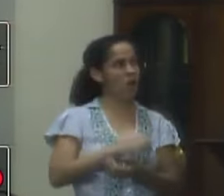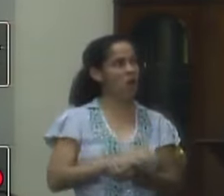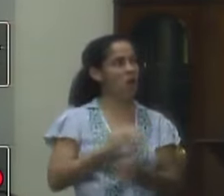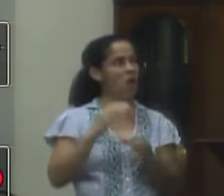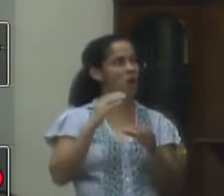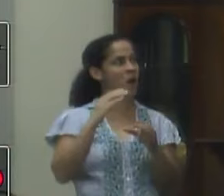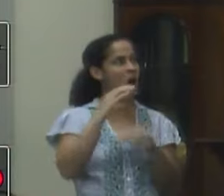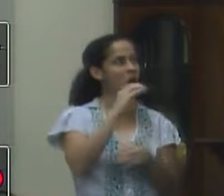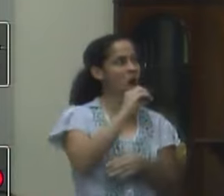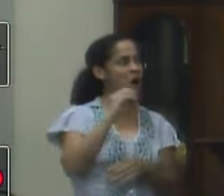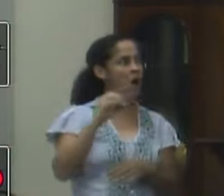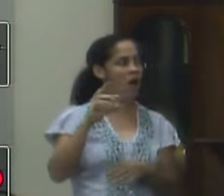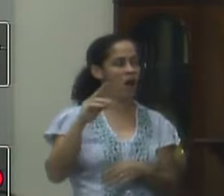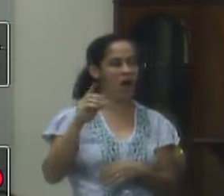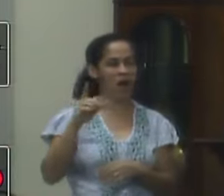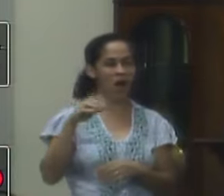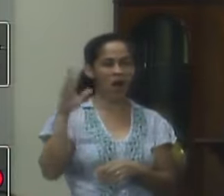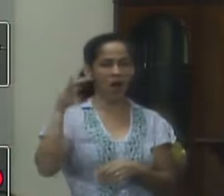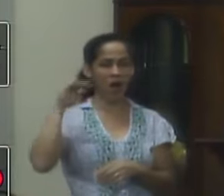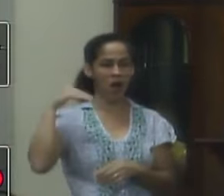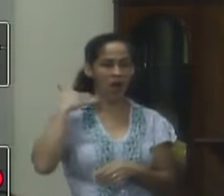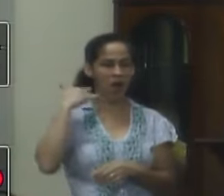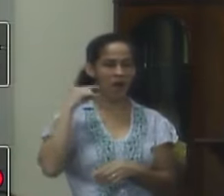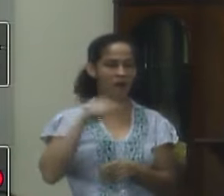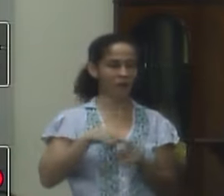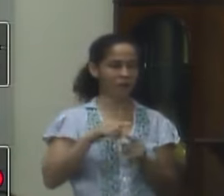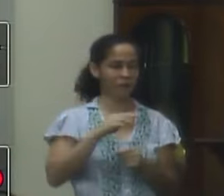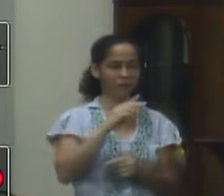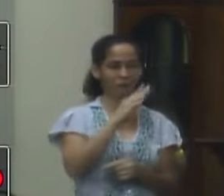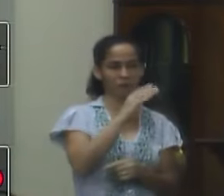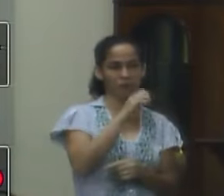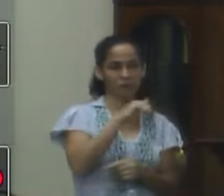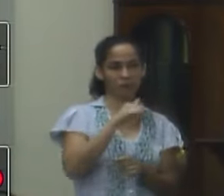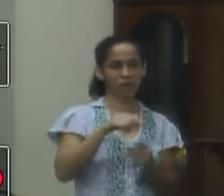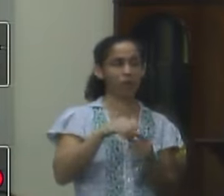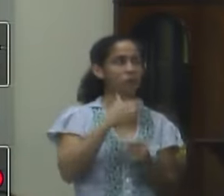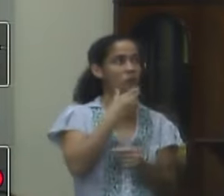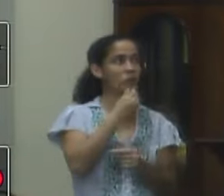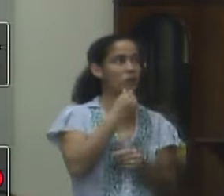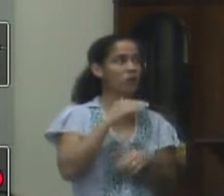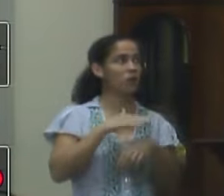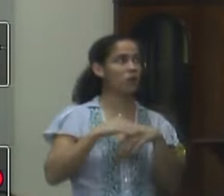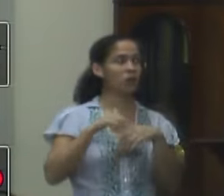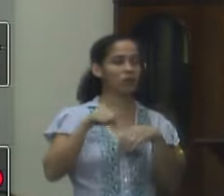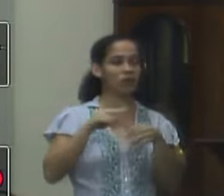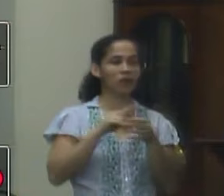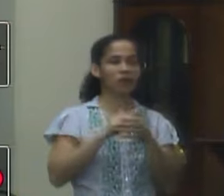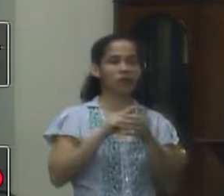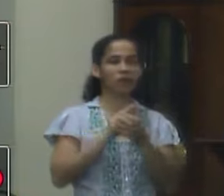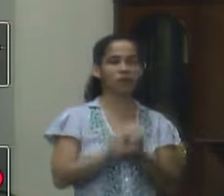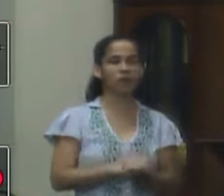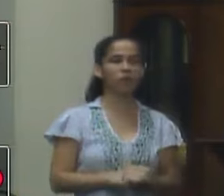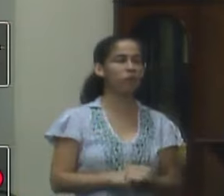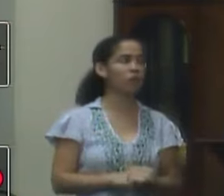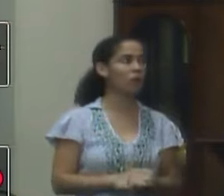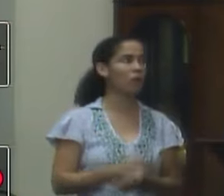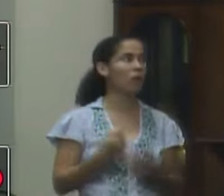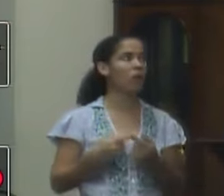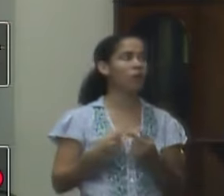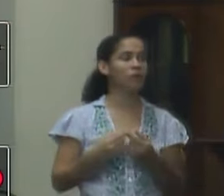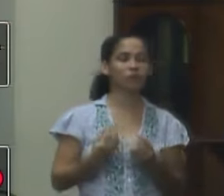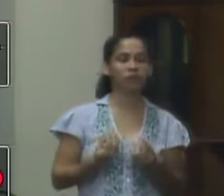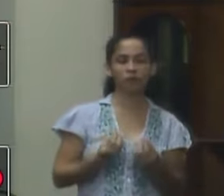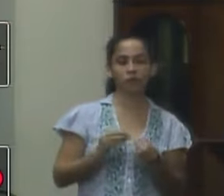coordenador do DENIT em Juiz de Fora o senhor Bellini é uma pessoa que tomou um gosto tão grande para o nosso município por questões